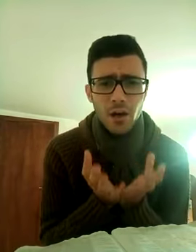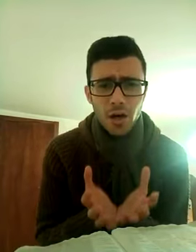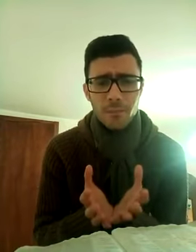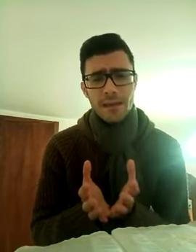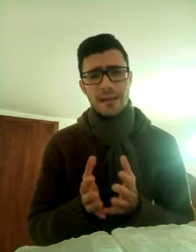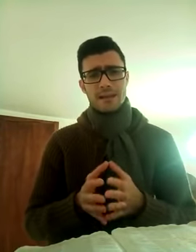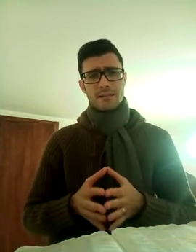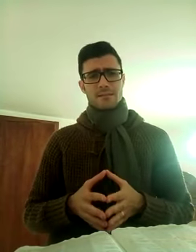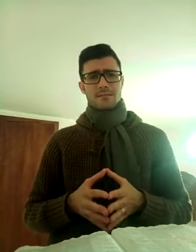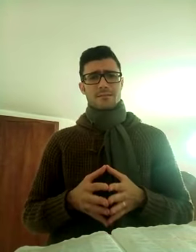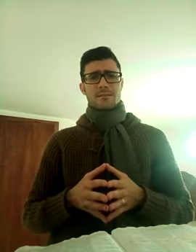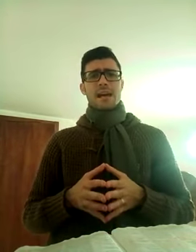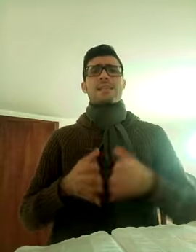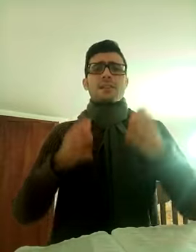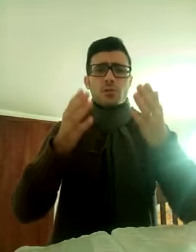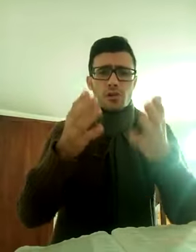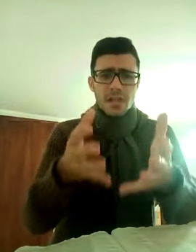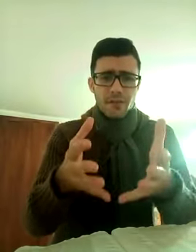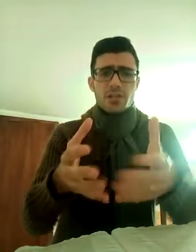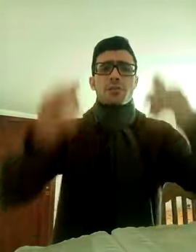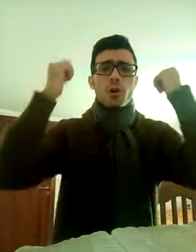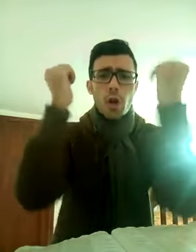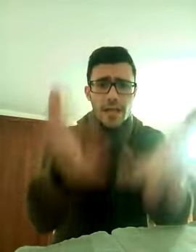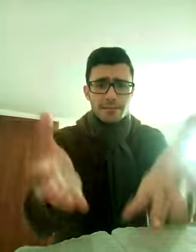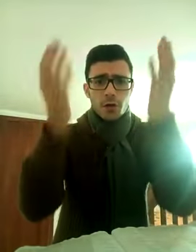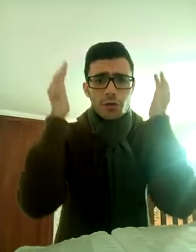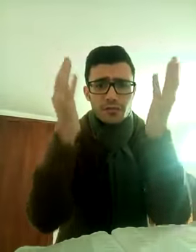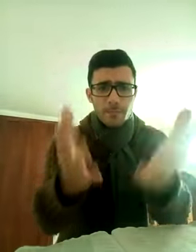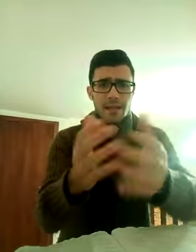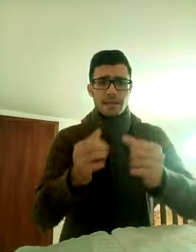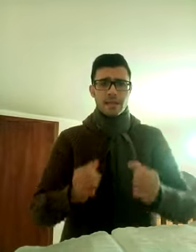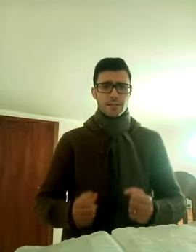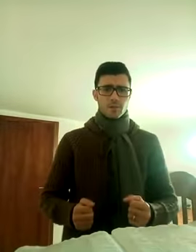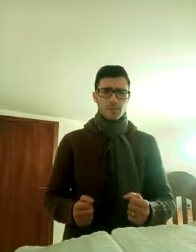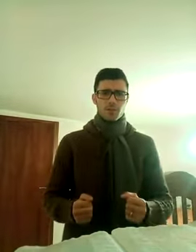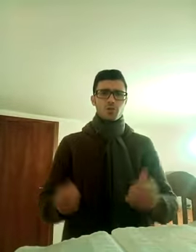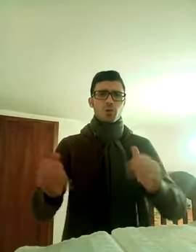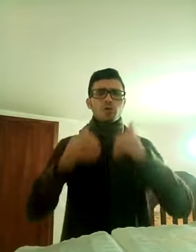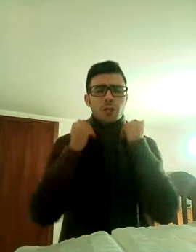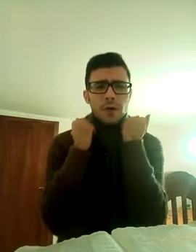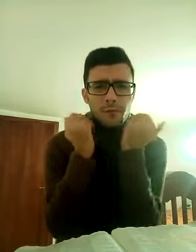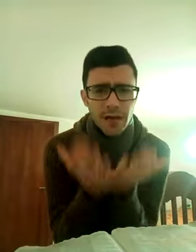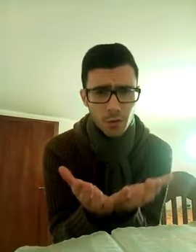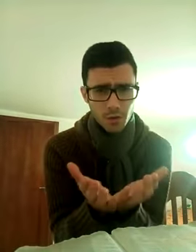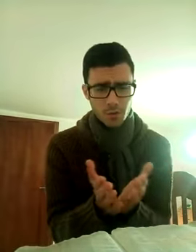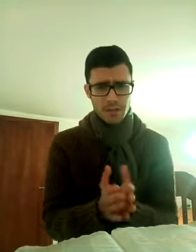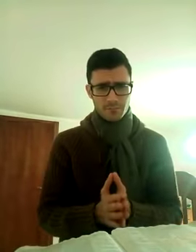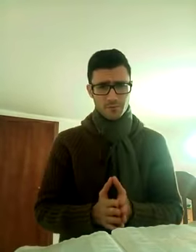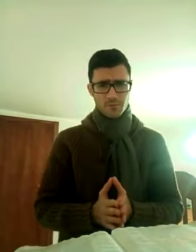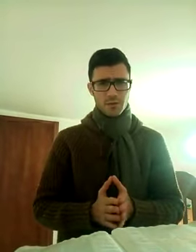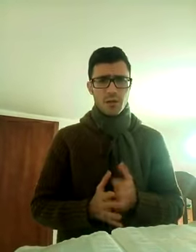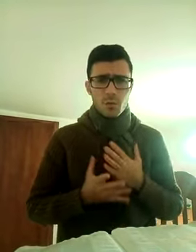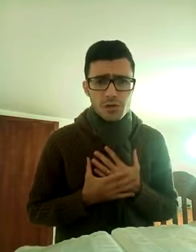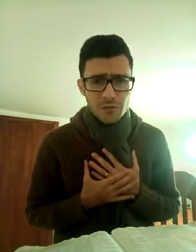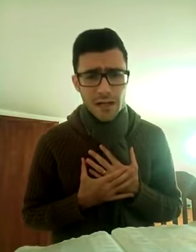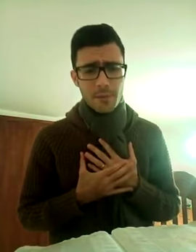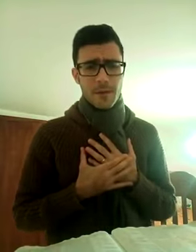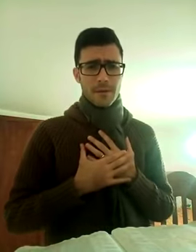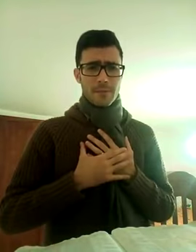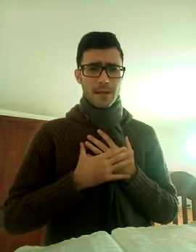opere, e se tu lo stai facendo, gloria a Dio, Dio ti benedica nel nome di Gesù, continua a farlo ancora di più, questo vale prima per me,